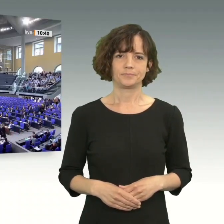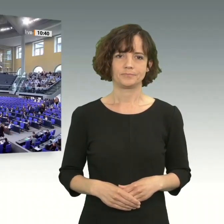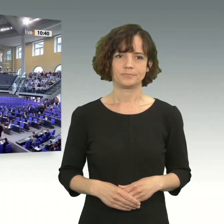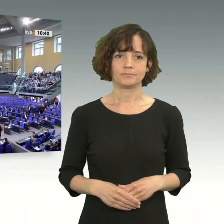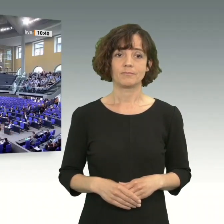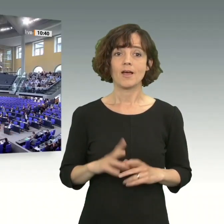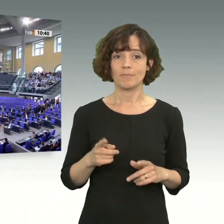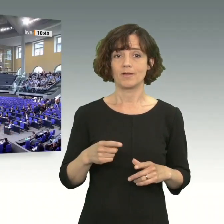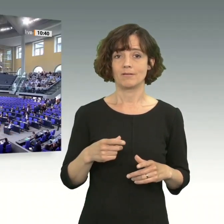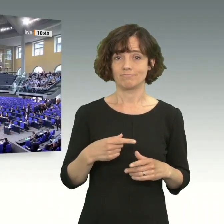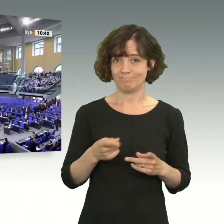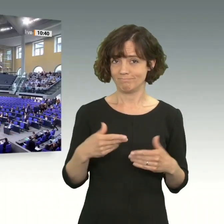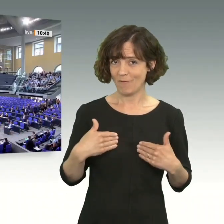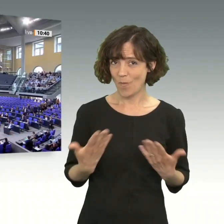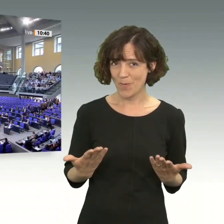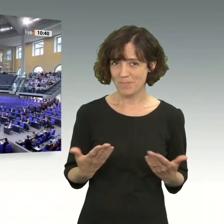worauf wir uns alle freuen.